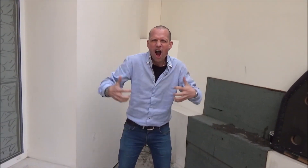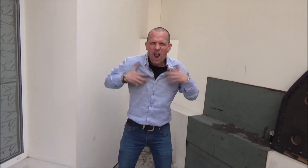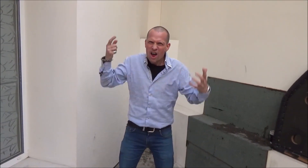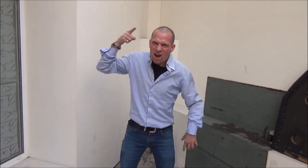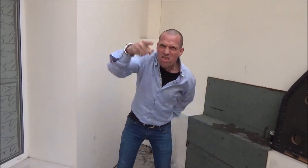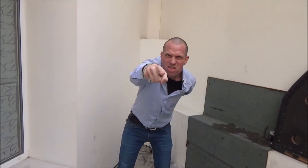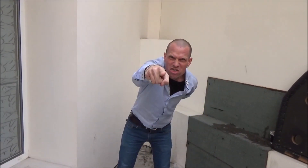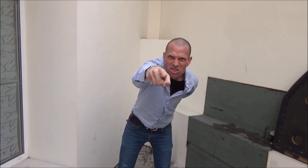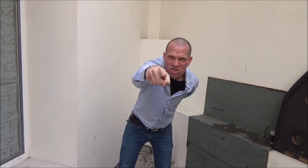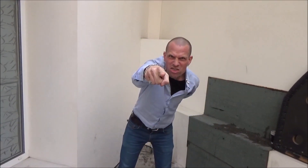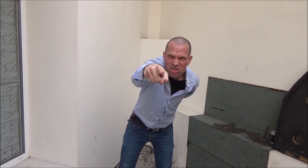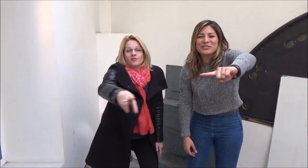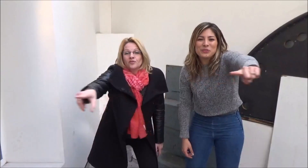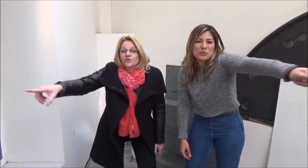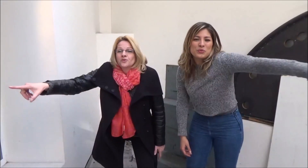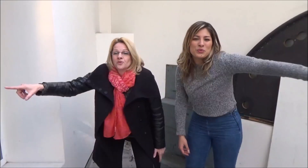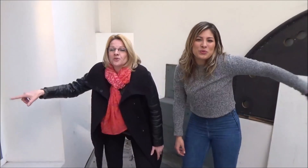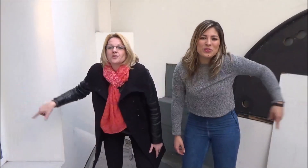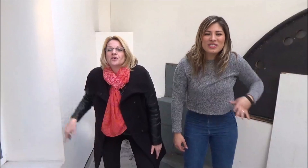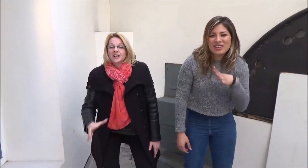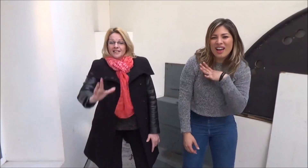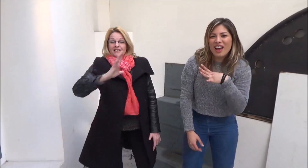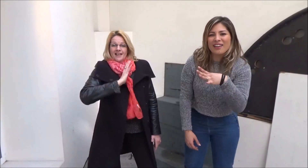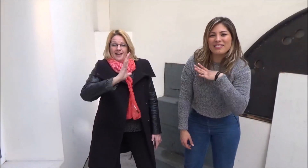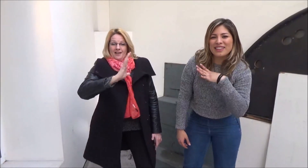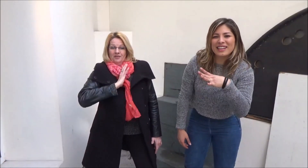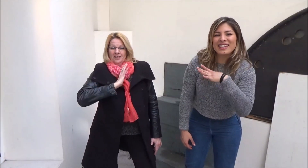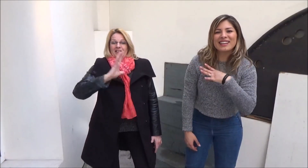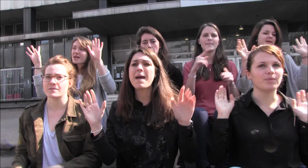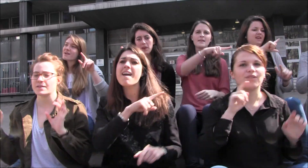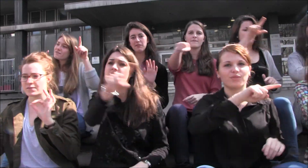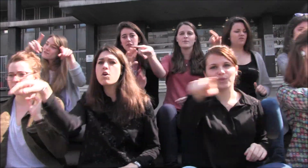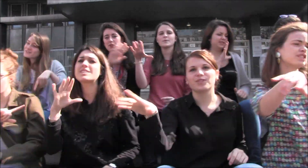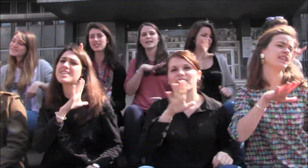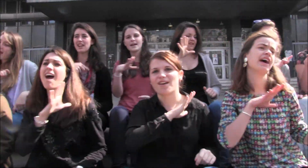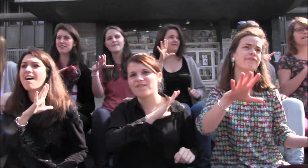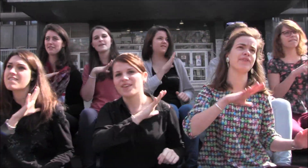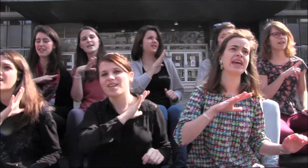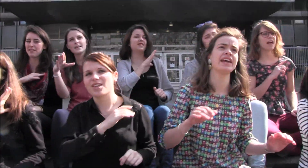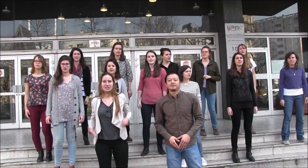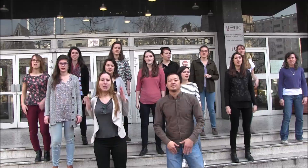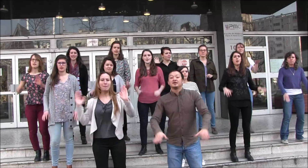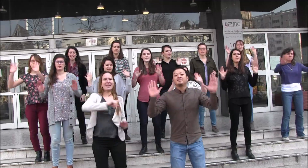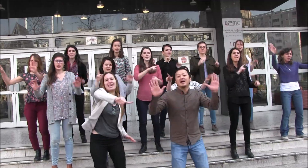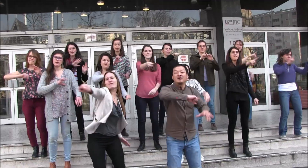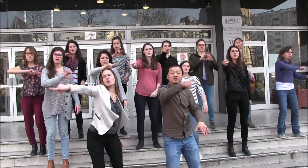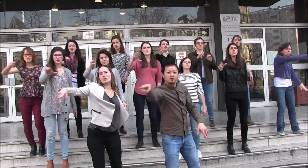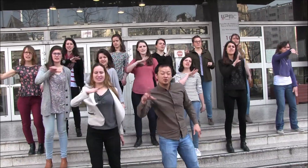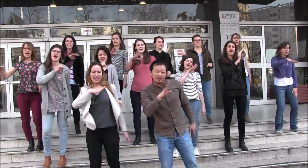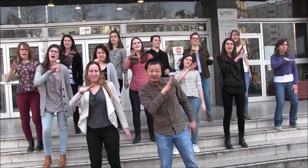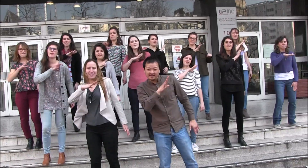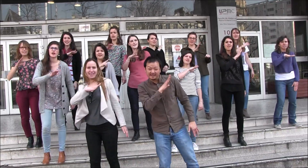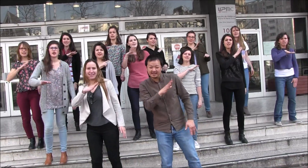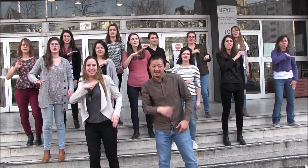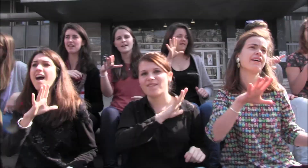colères Mais vous avez, mais vous avez, oui vous avez